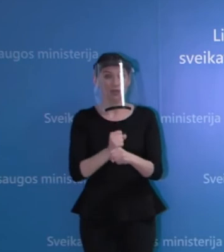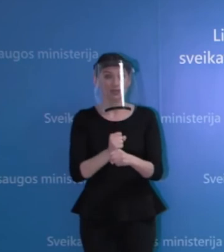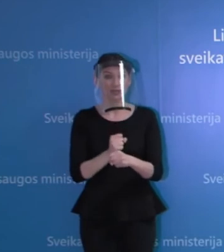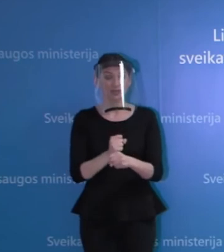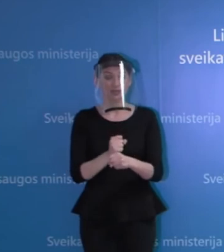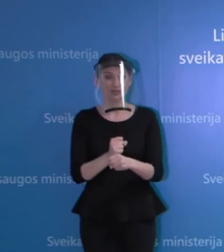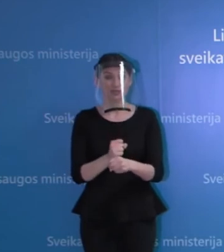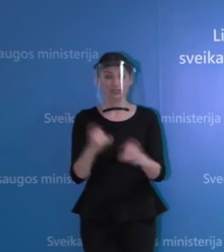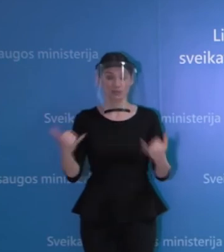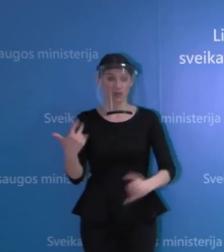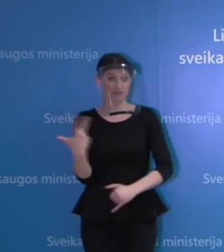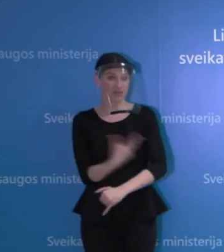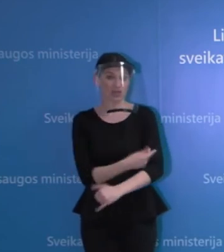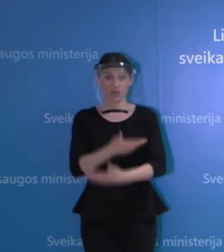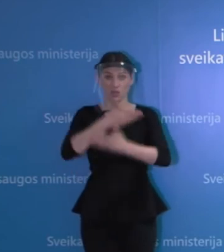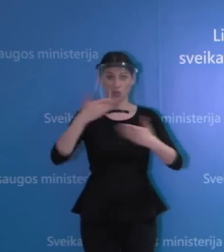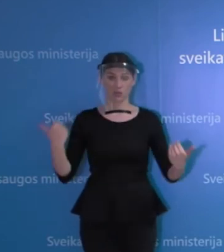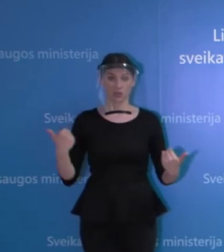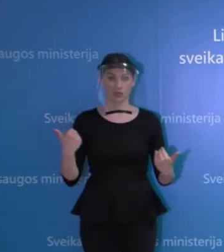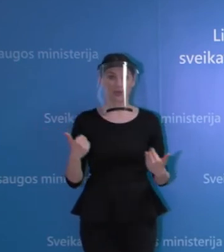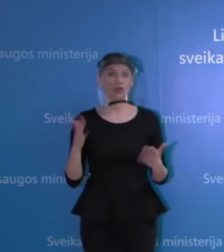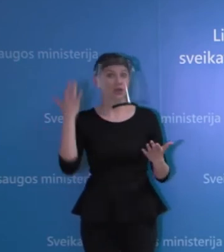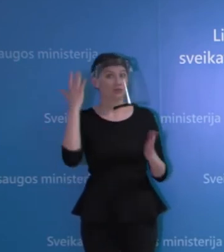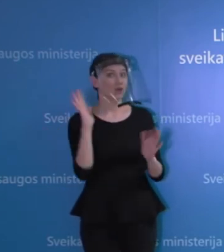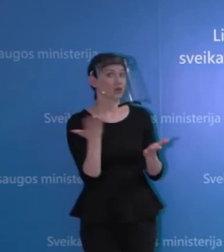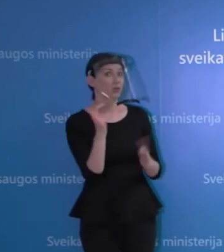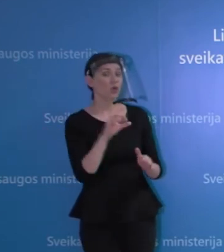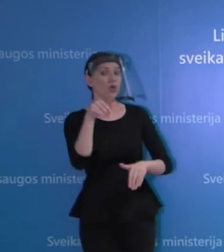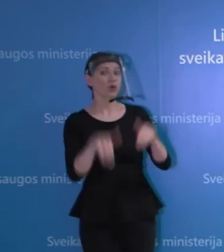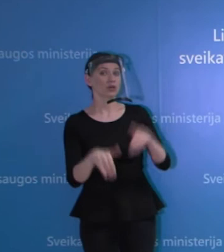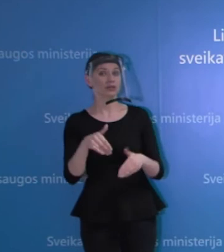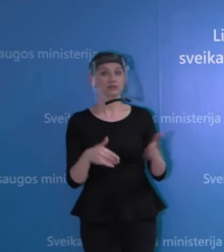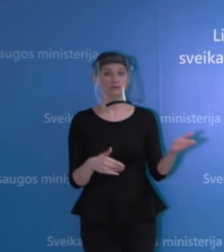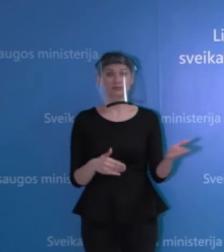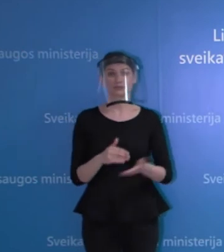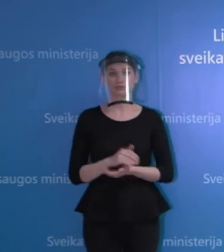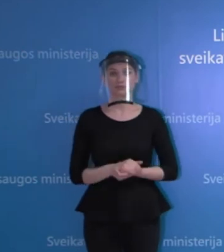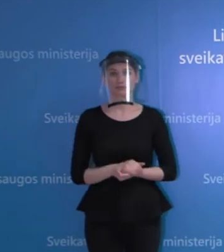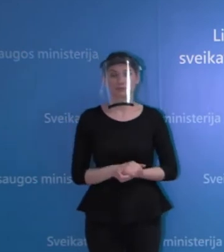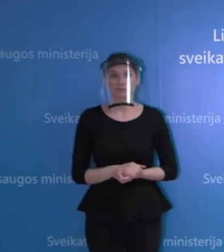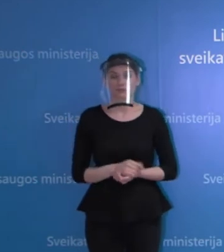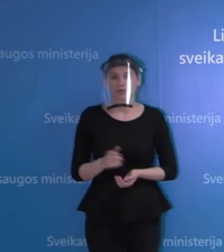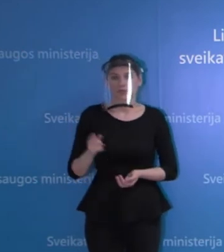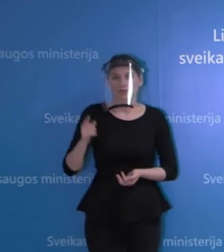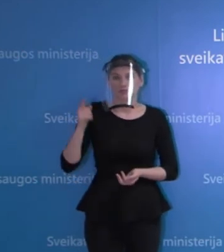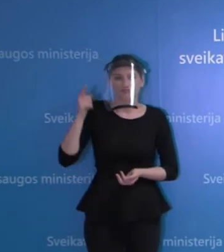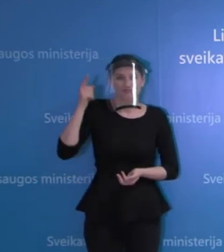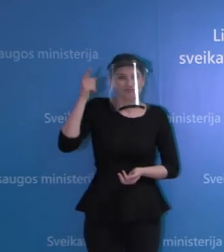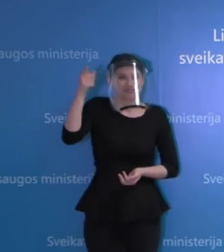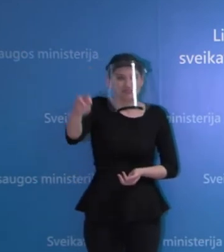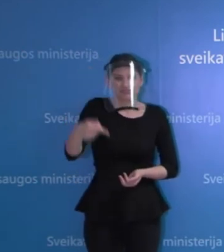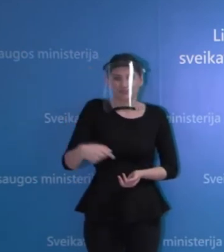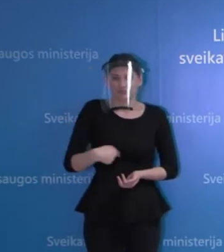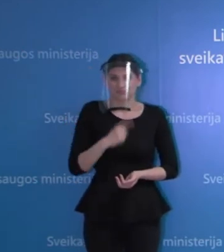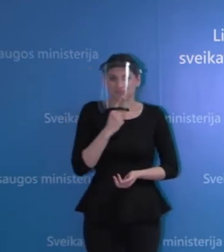prieinama vakcina nuo šios infekstinės lygos koronavirusų? Na, aš tikrai taip toli nedrįščiau spėliuot, jo